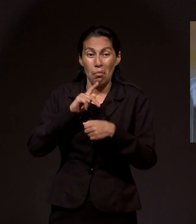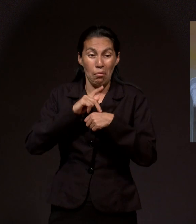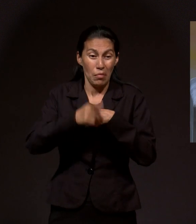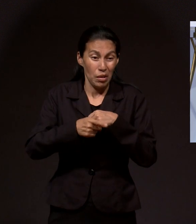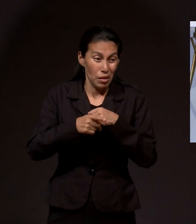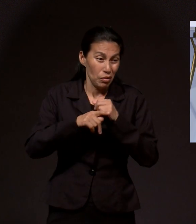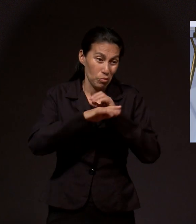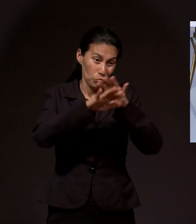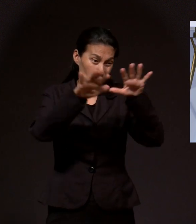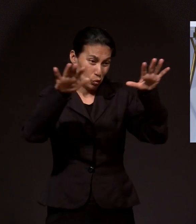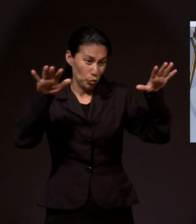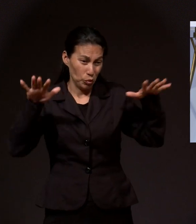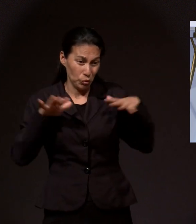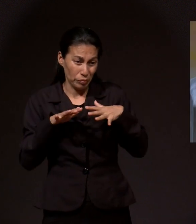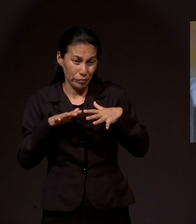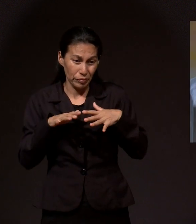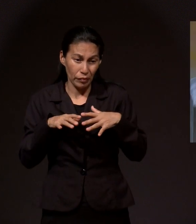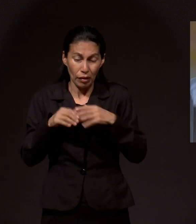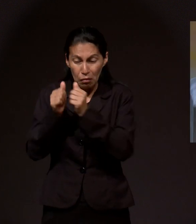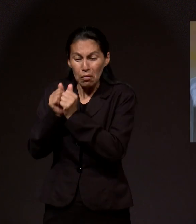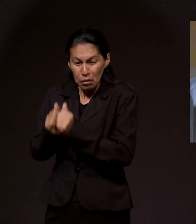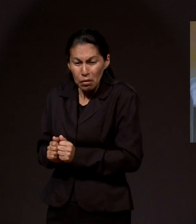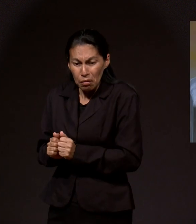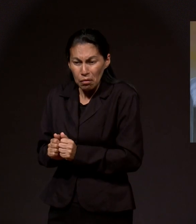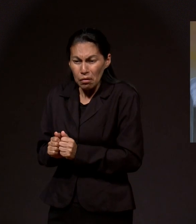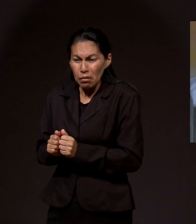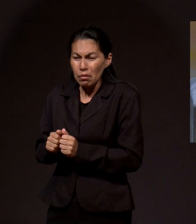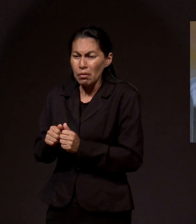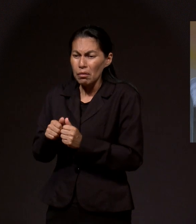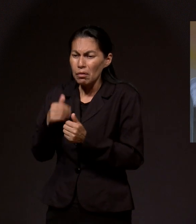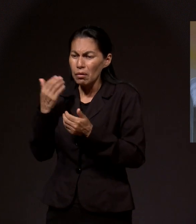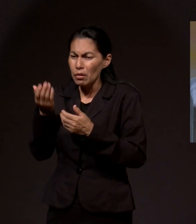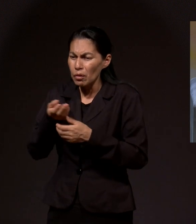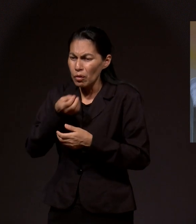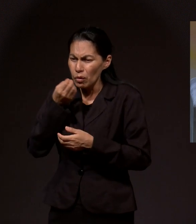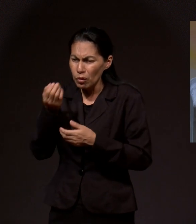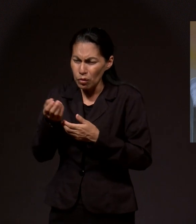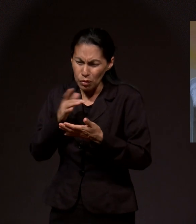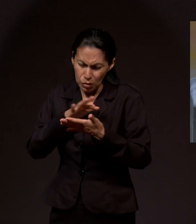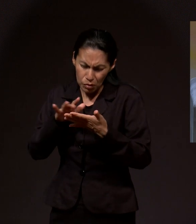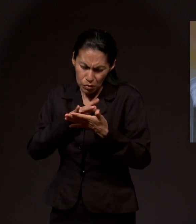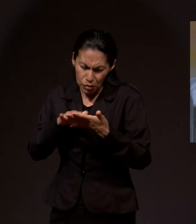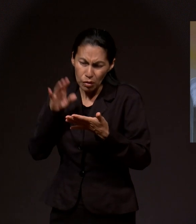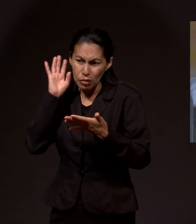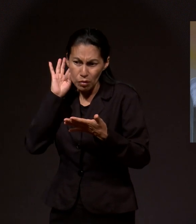extendiéndose. Y por la gracia de Dios no pasó a más.